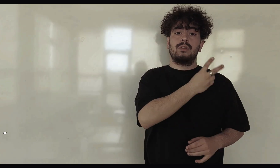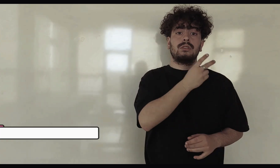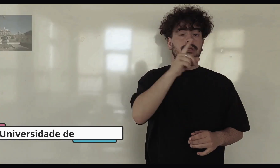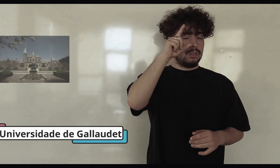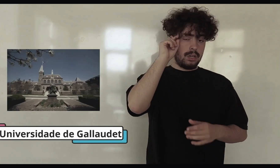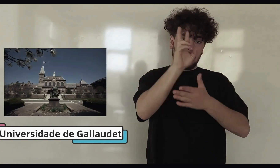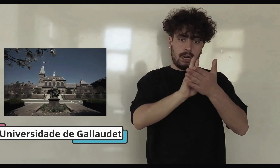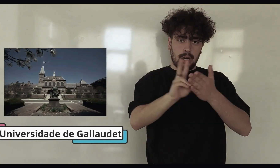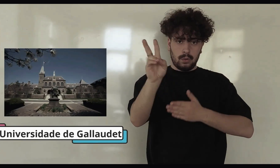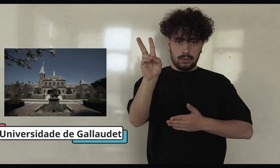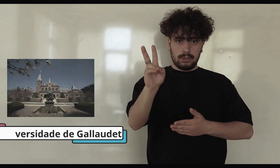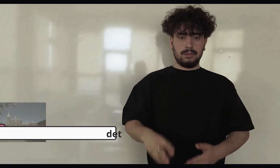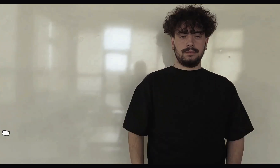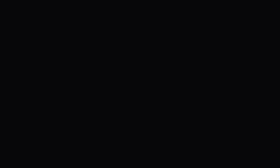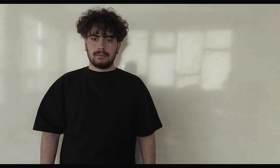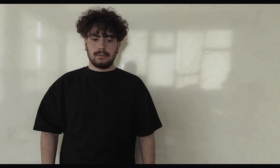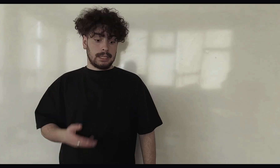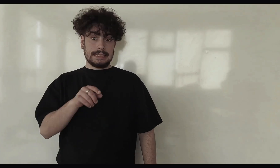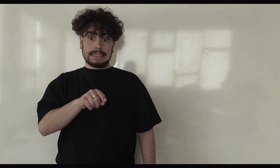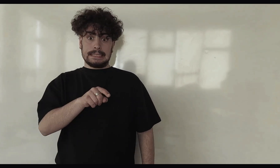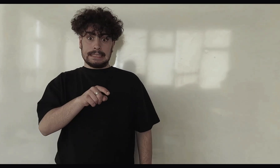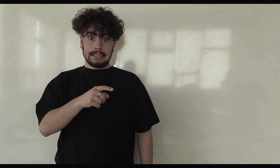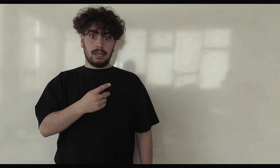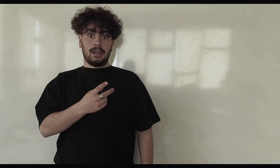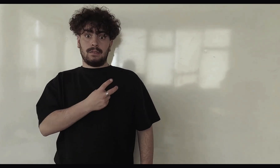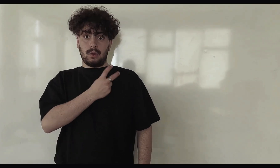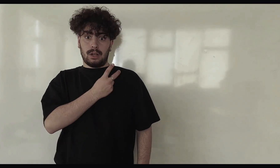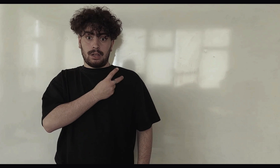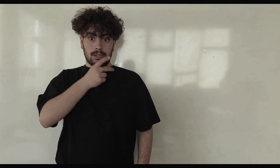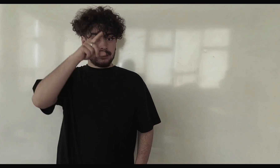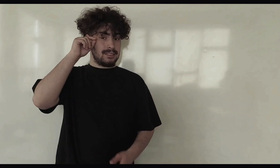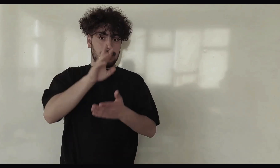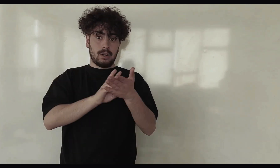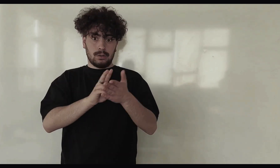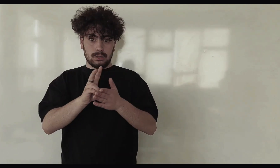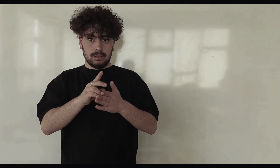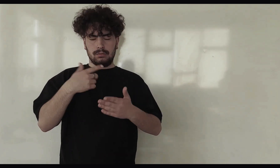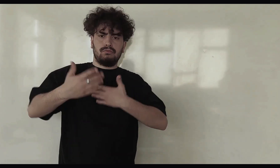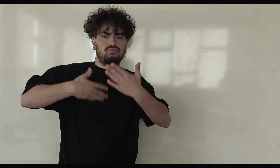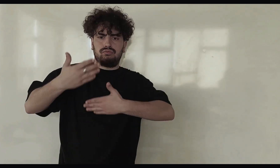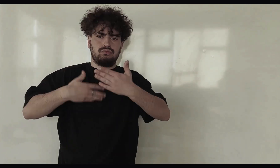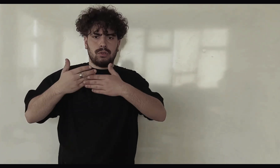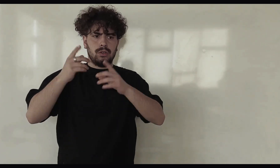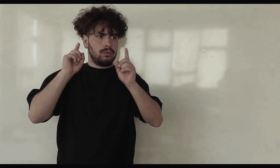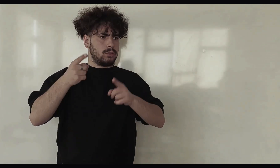Depois entrou na Universidade de Galo D. Aí, no seu percurso na Universidade de Galo D,